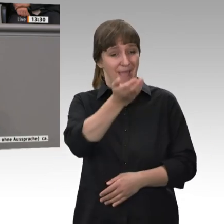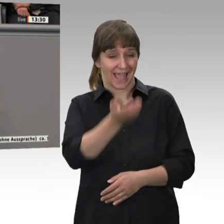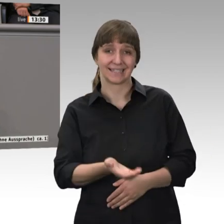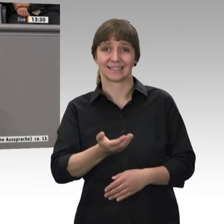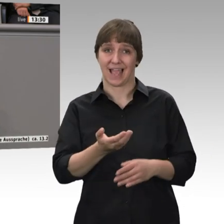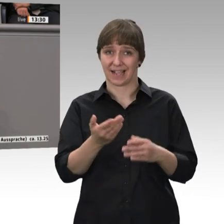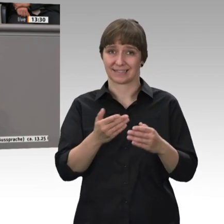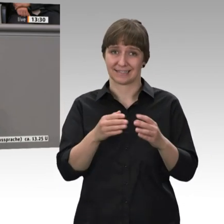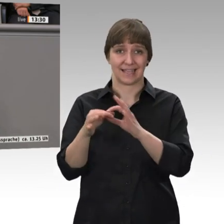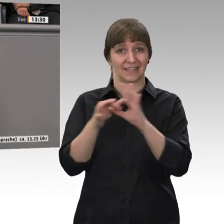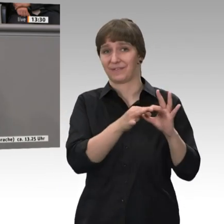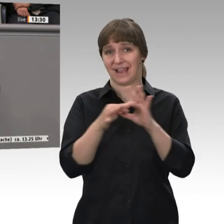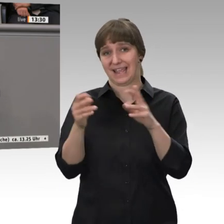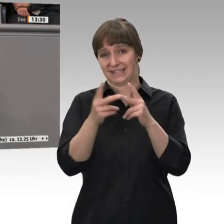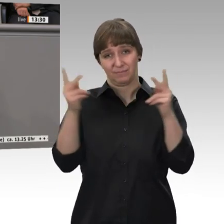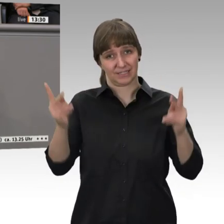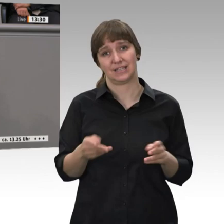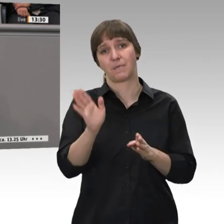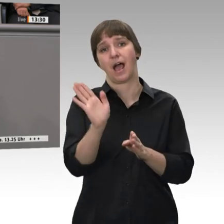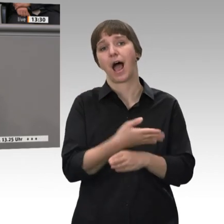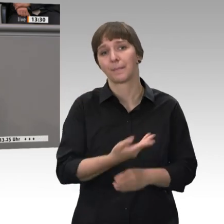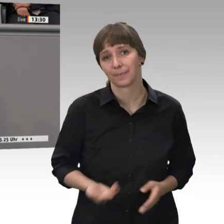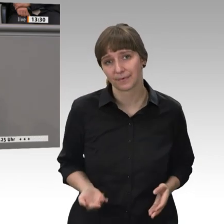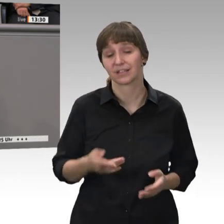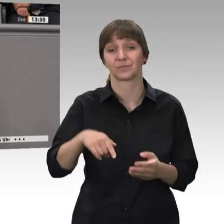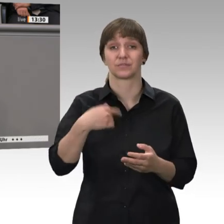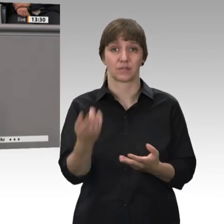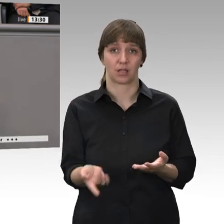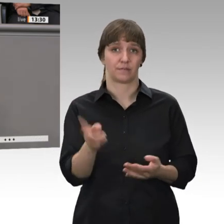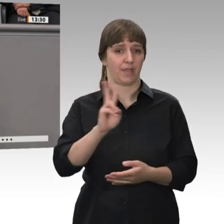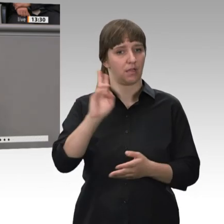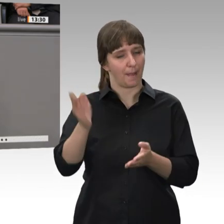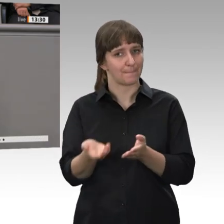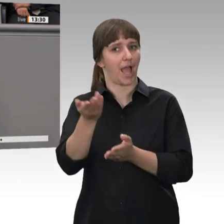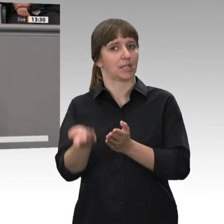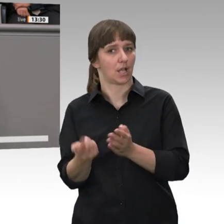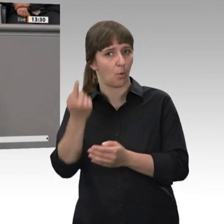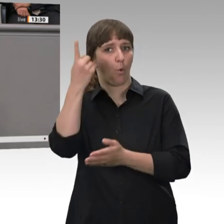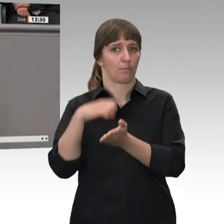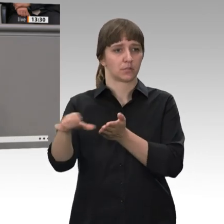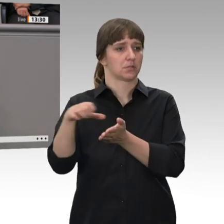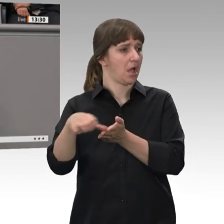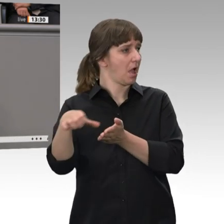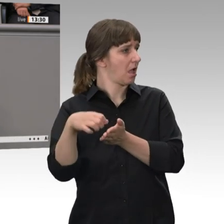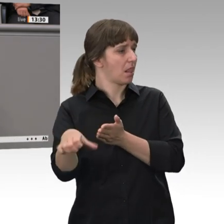aufgehoben wird und somit sich der fragen muss, hohe Beiträge zahlt. Warum zahle ich überhaupt hohe Beiträge?